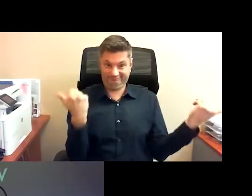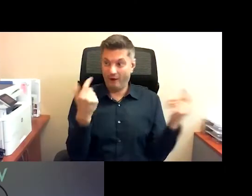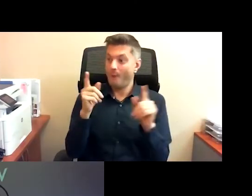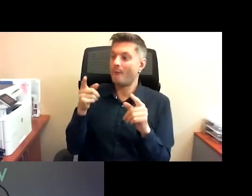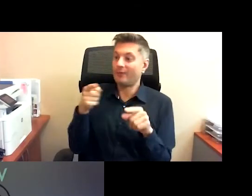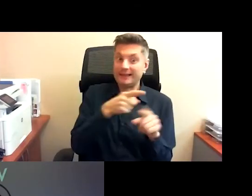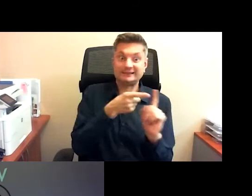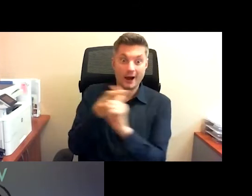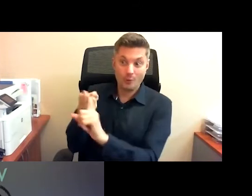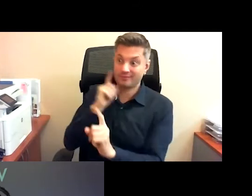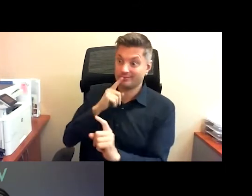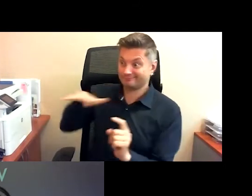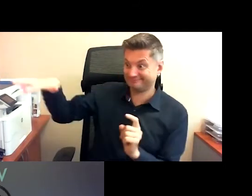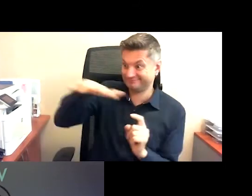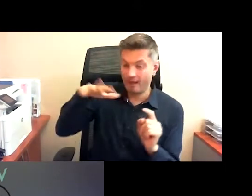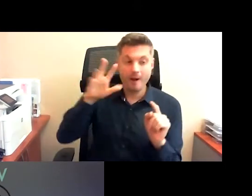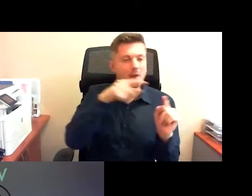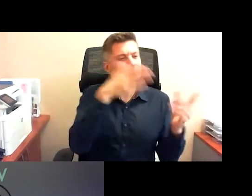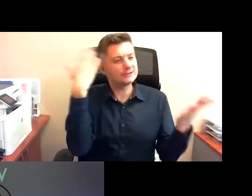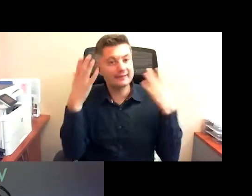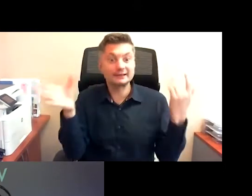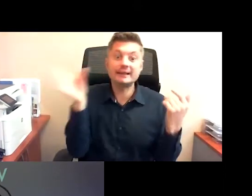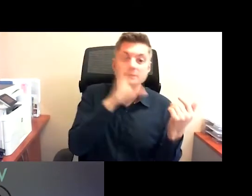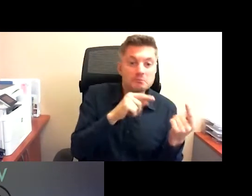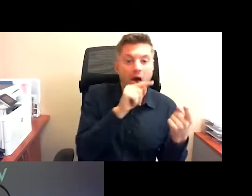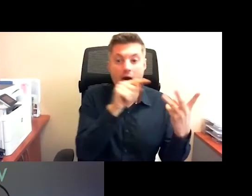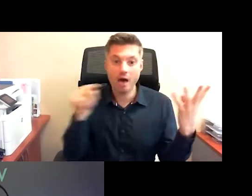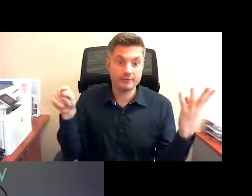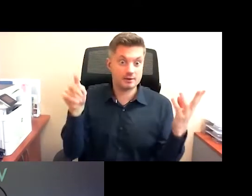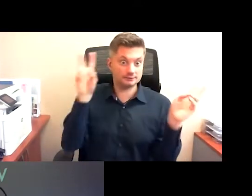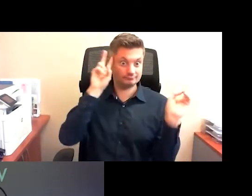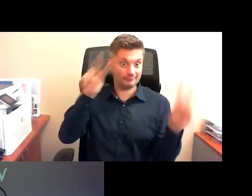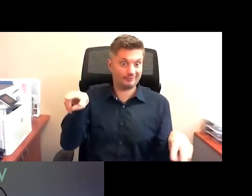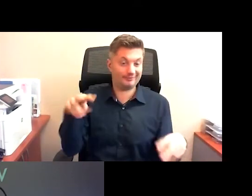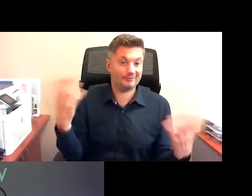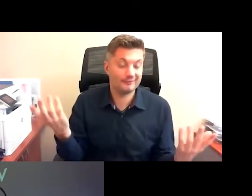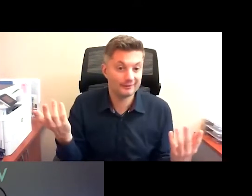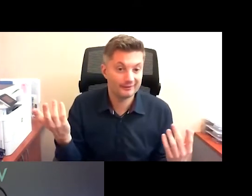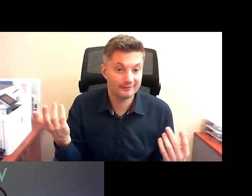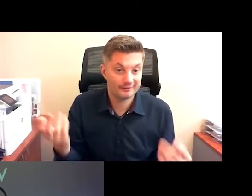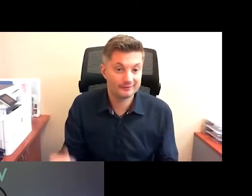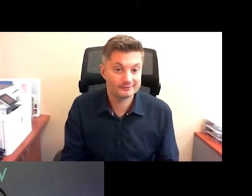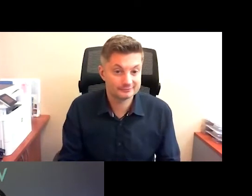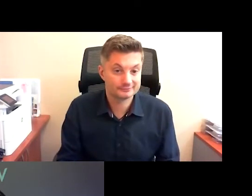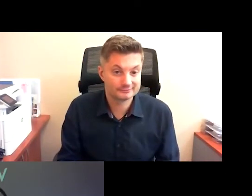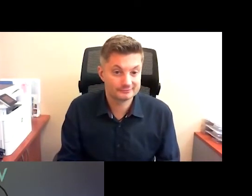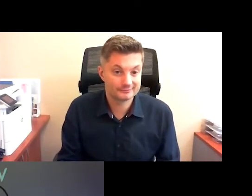mums aktuālā informācija ir tikai zīmju valodā, jo nedzirdīgiem, piemēram, par izklēdes iespējām vai